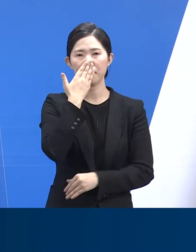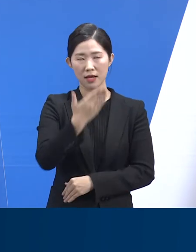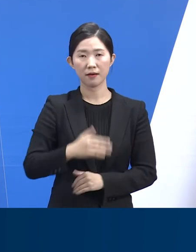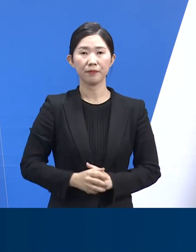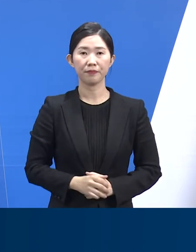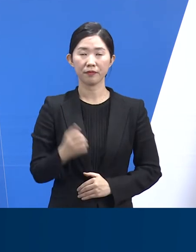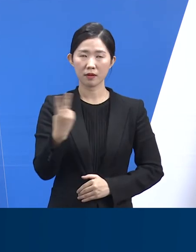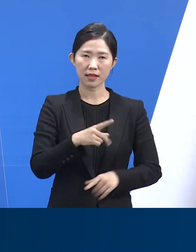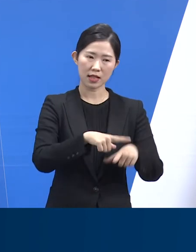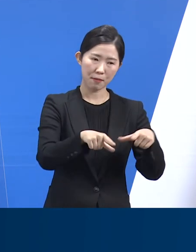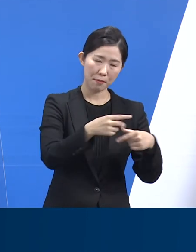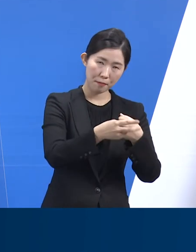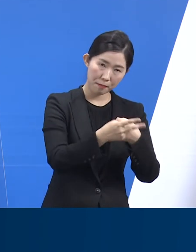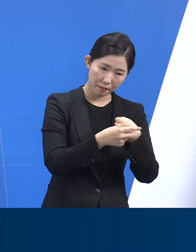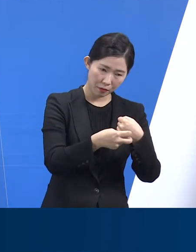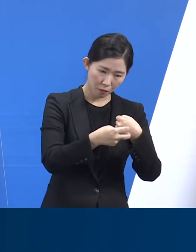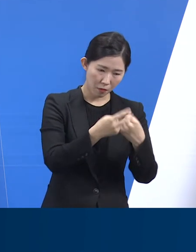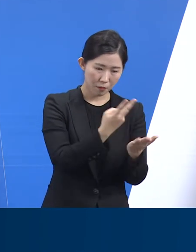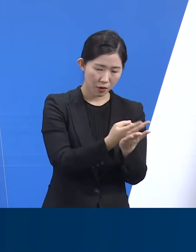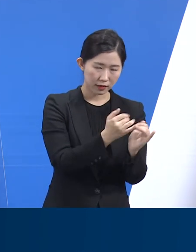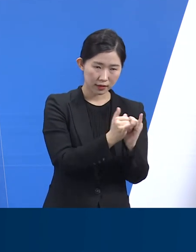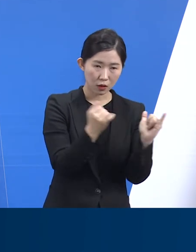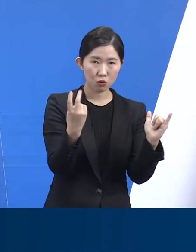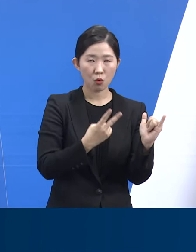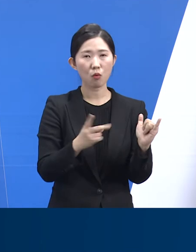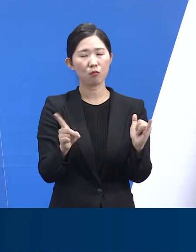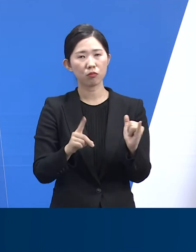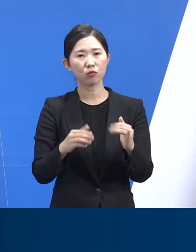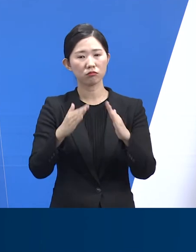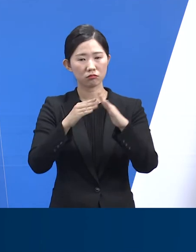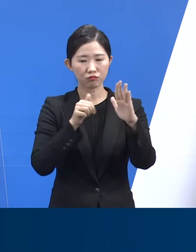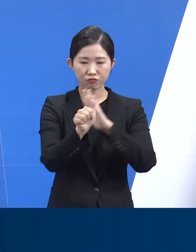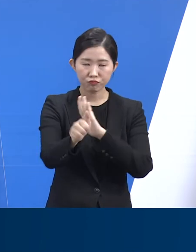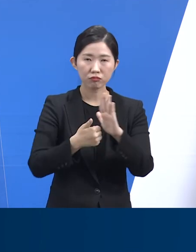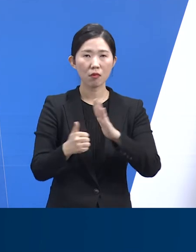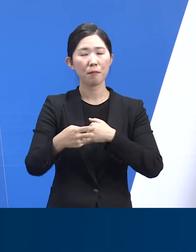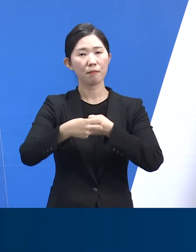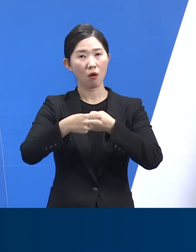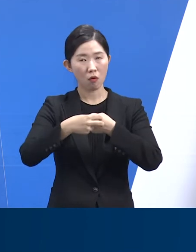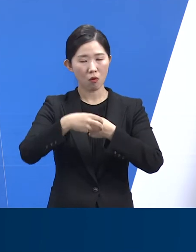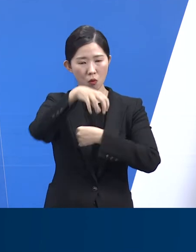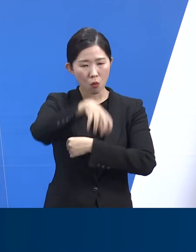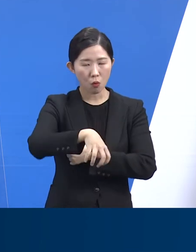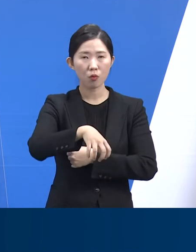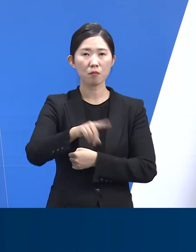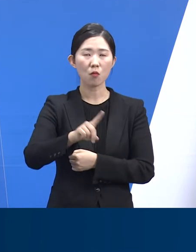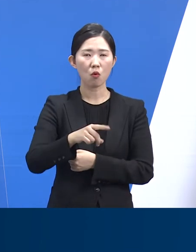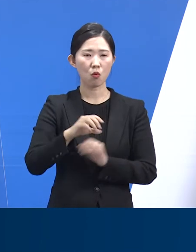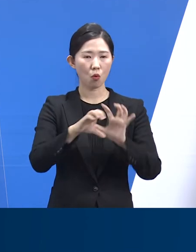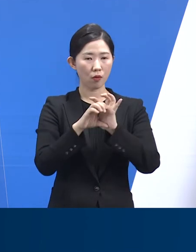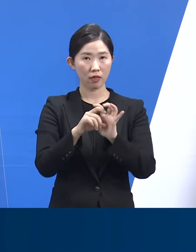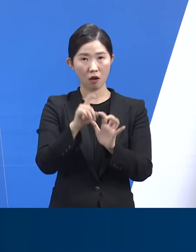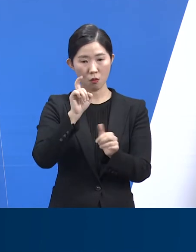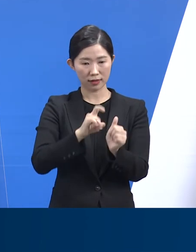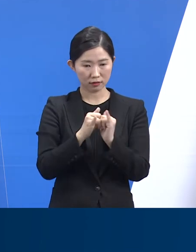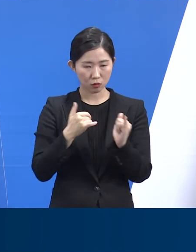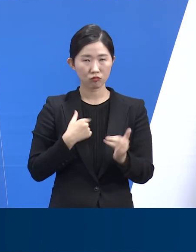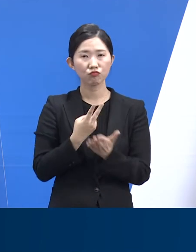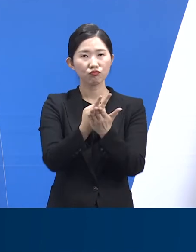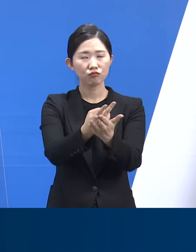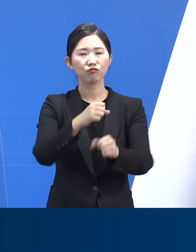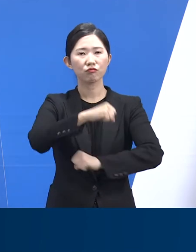비롯하여 외대진로센터나 재택관리 의료기관, 일반 병원에서 오래된 코로나19 환자의 자율 입원이 가능합니다.